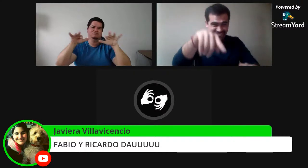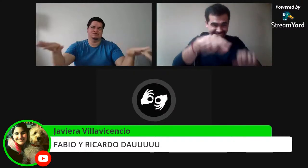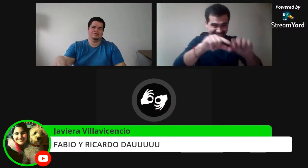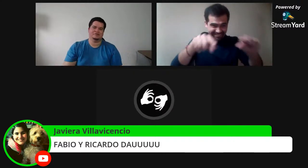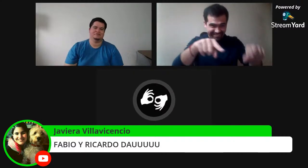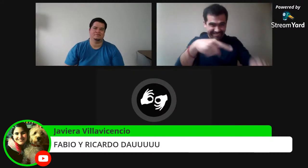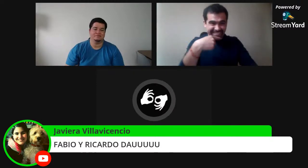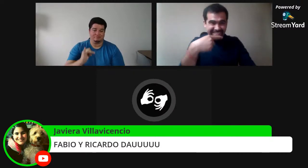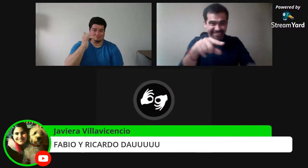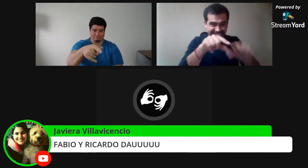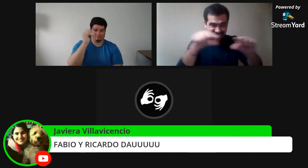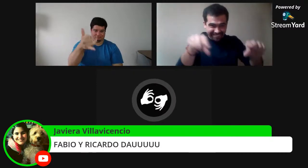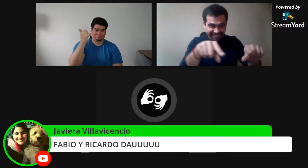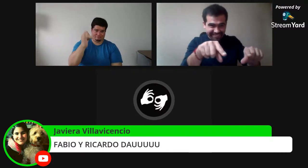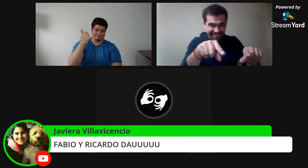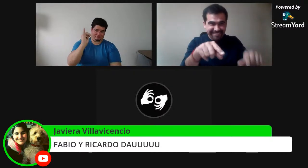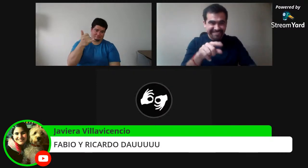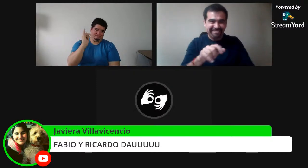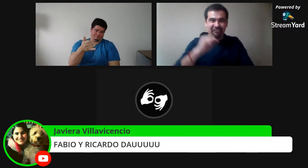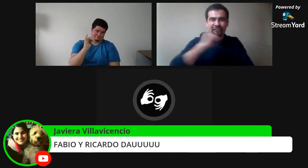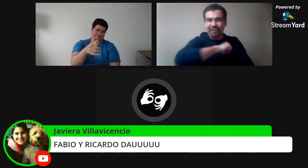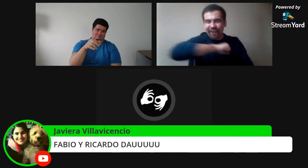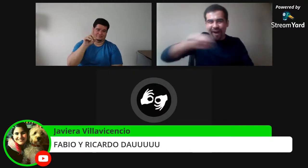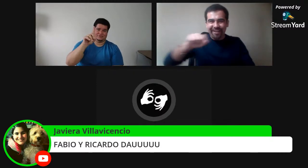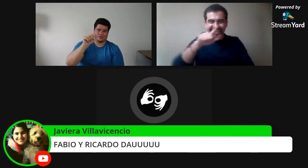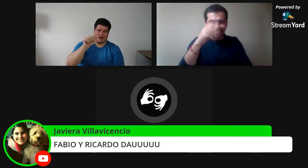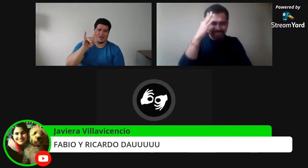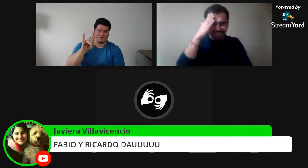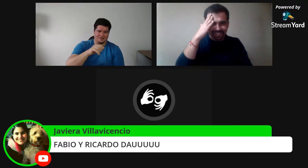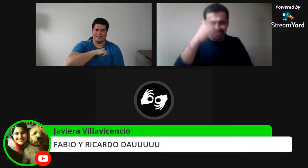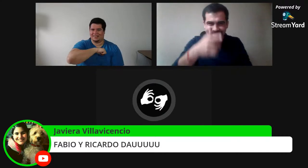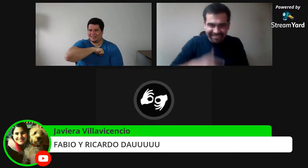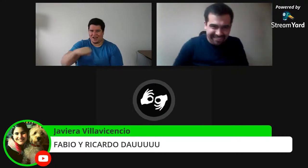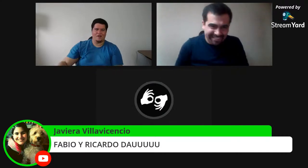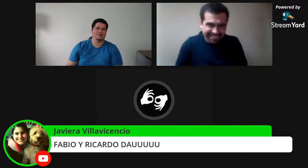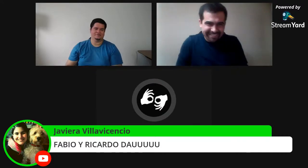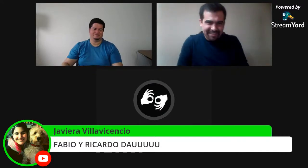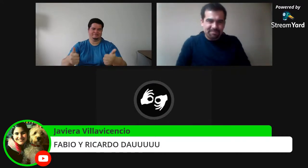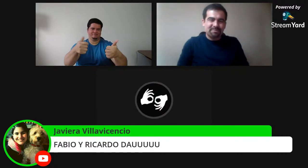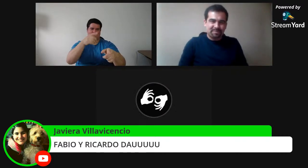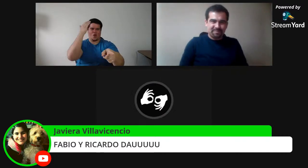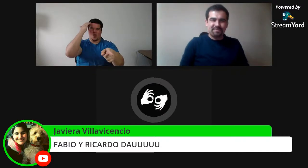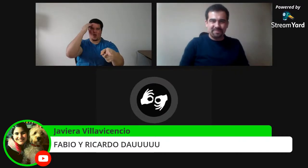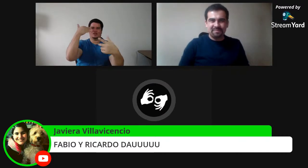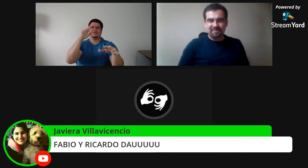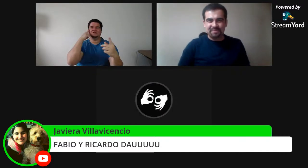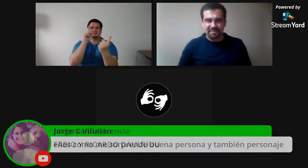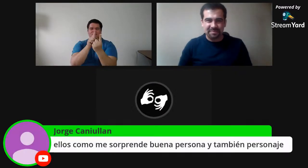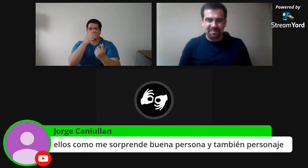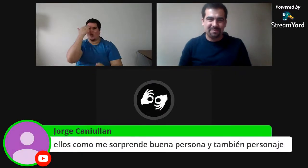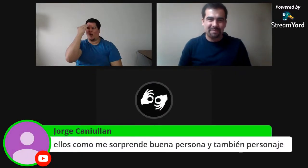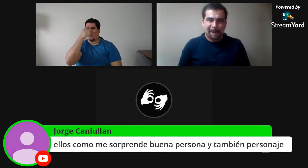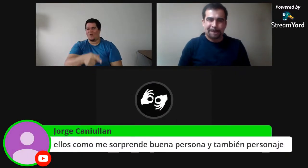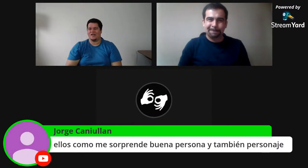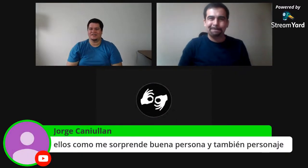es para referirse a eso. Eso significa. Lo que pasa es que abajo, mira, acá hay un comentario que dice, dao. Ah, perfecto.